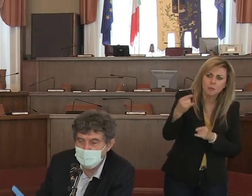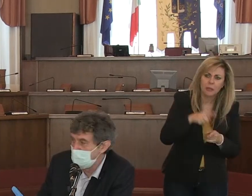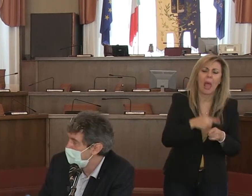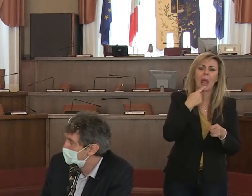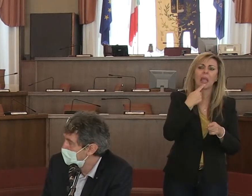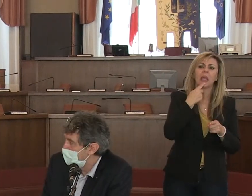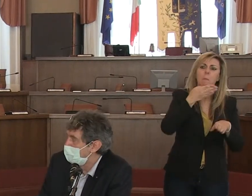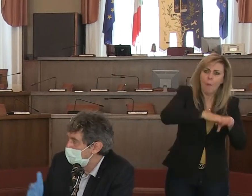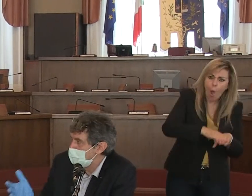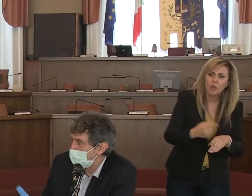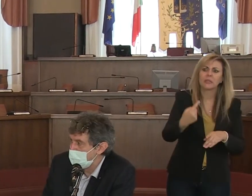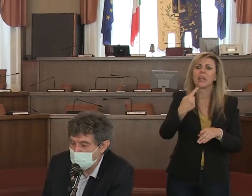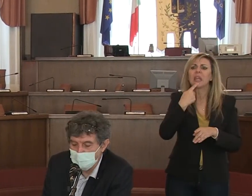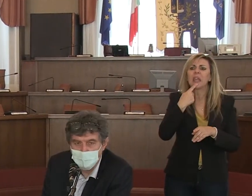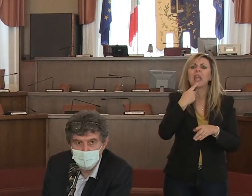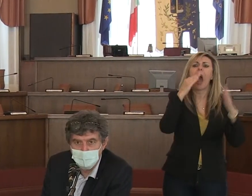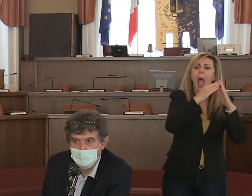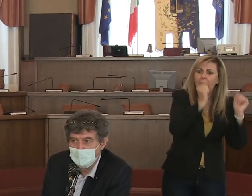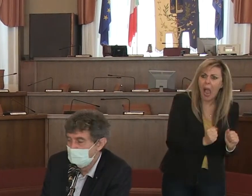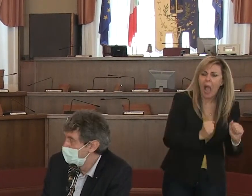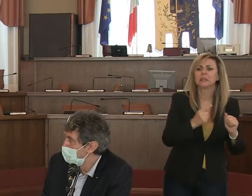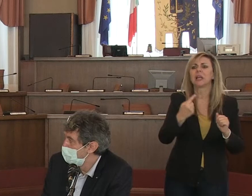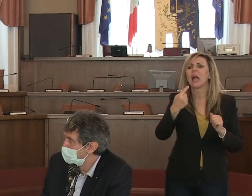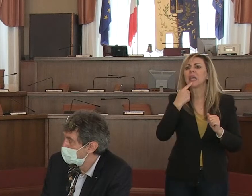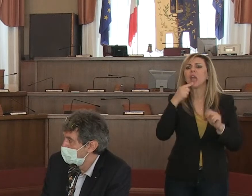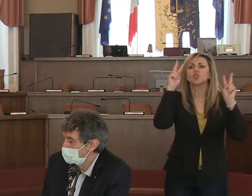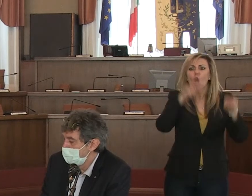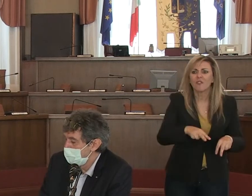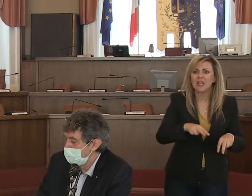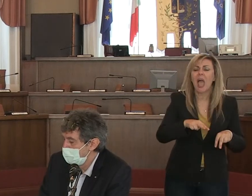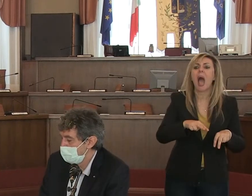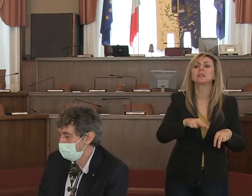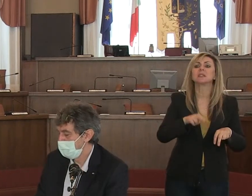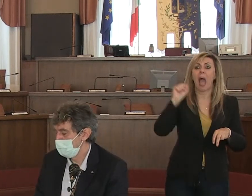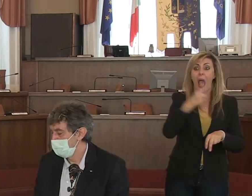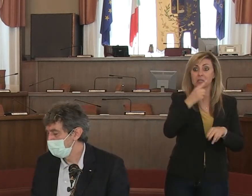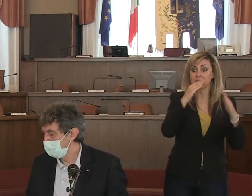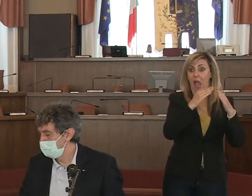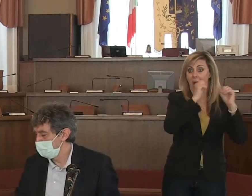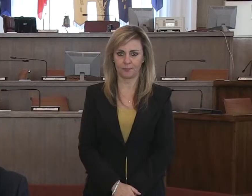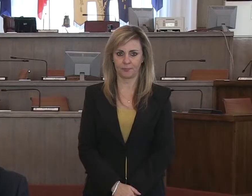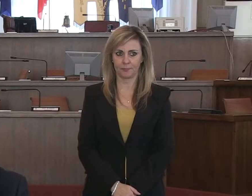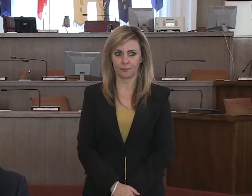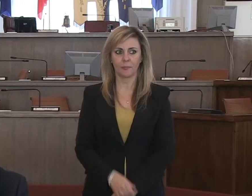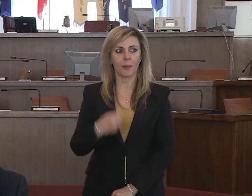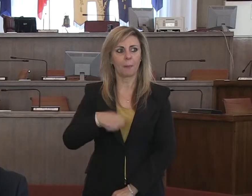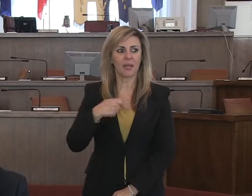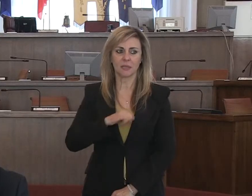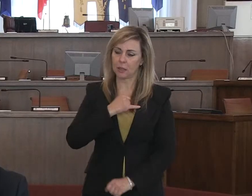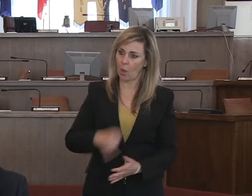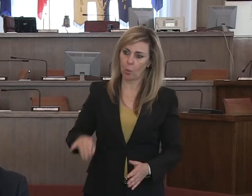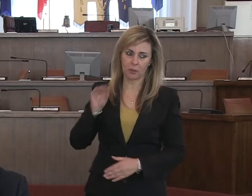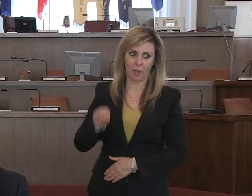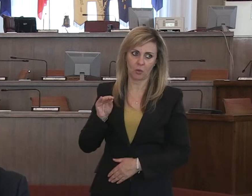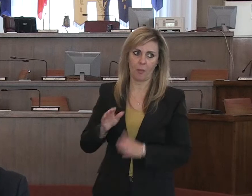decessi e a dove sono distribuiti. E c'è la sorveglianza sanitaria domiciliare. L'ultima domanda